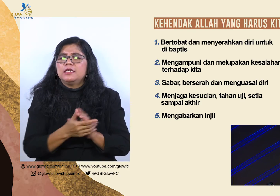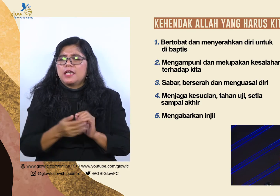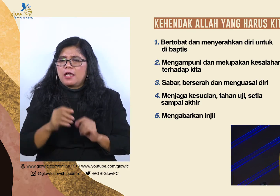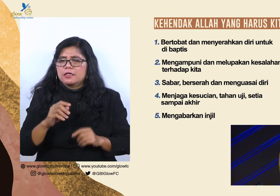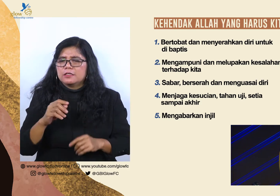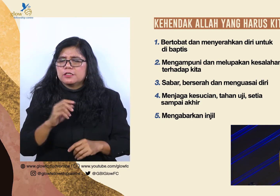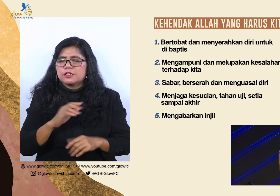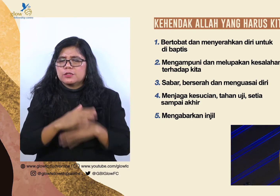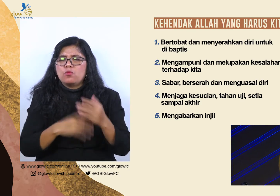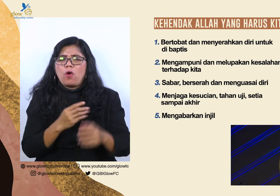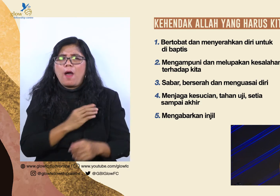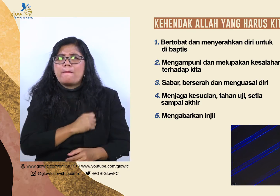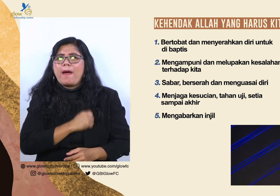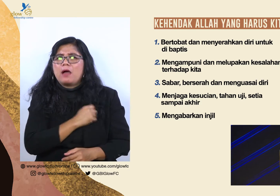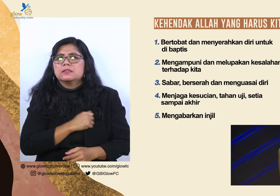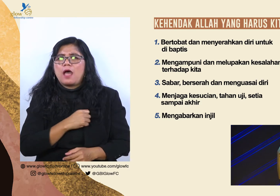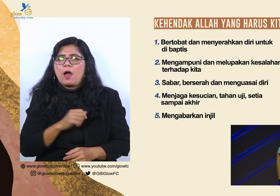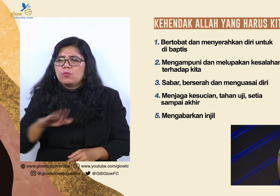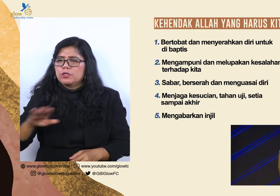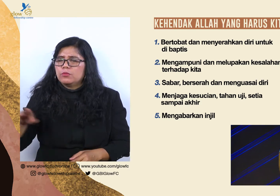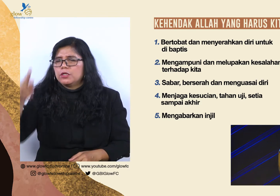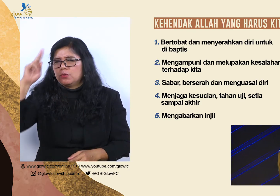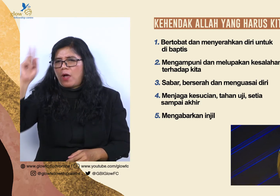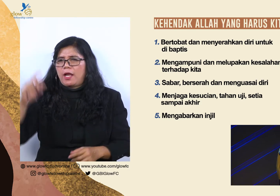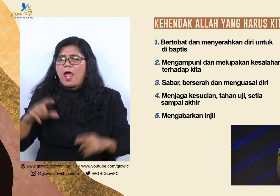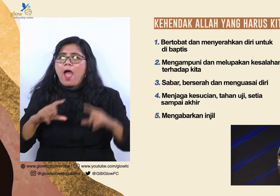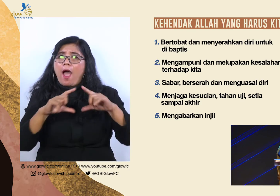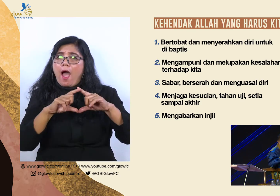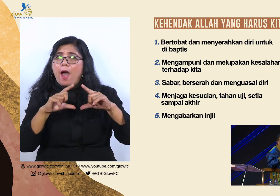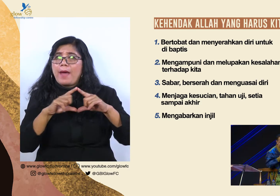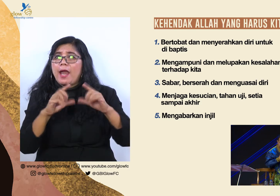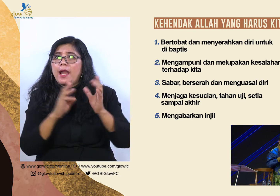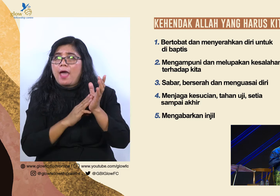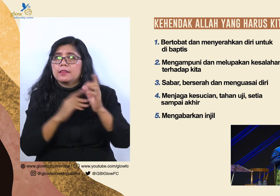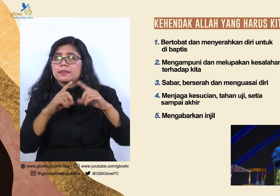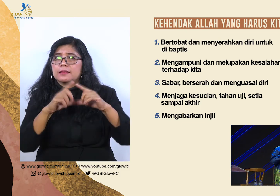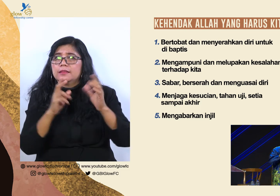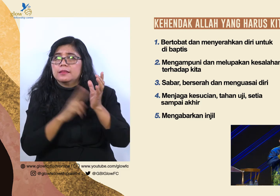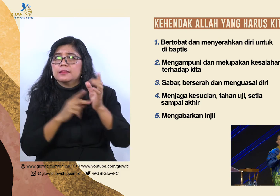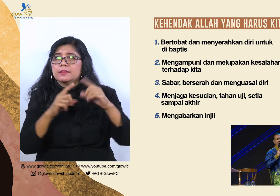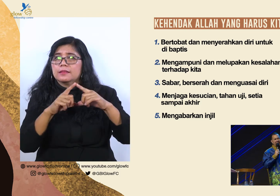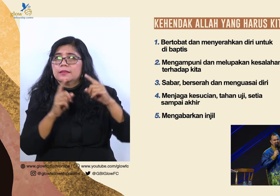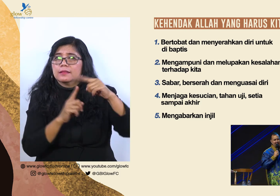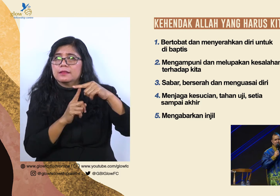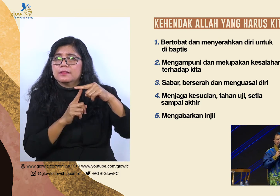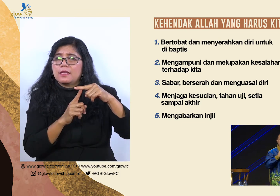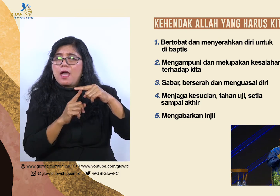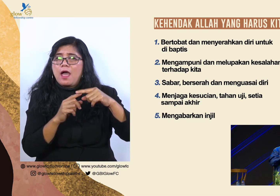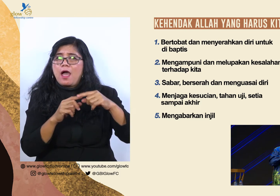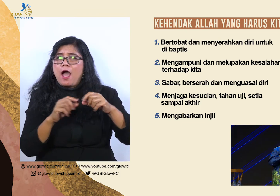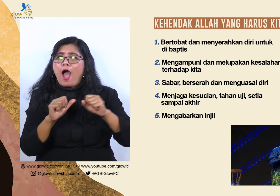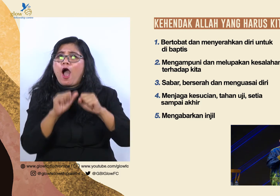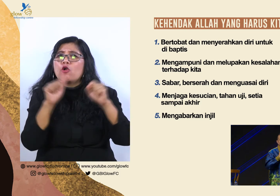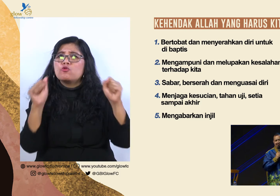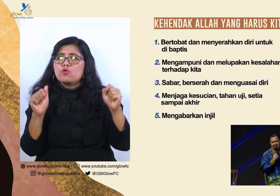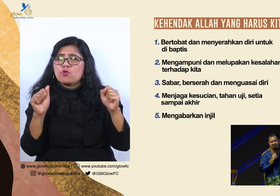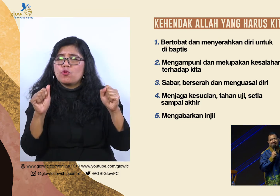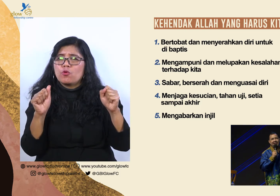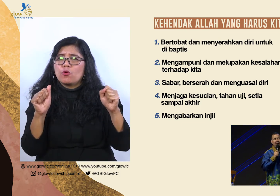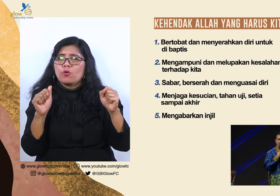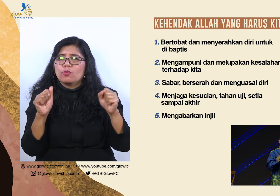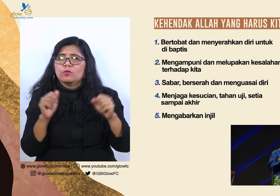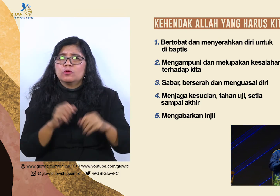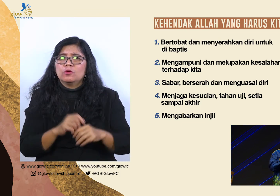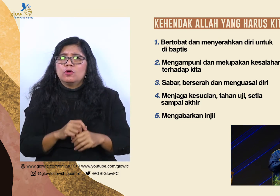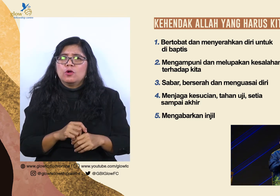katakan. Amanat agung. Amanat agung buat pendeta kah? Tidak. Amanat agung hanya buat hamba-hamba Tuhan kah?